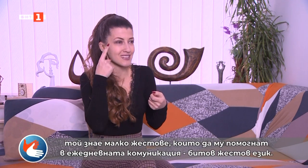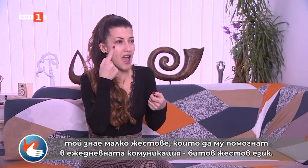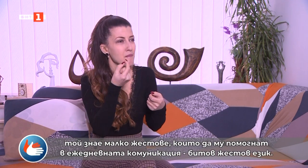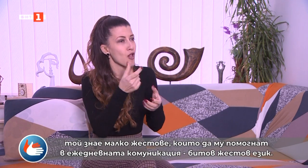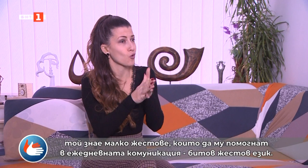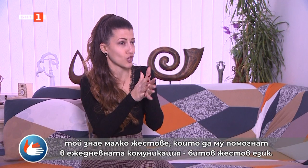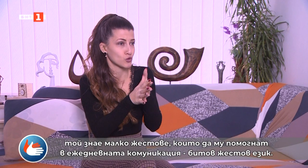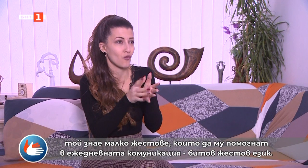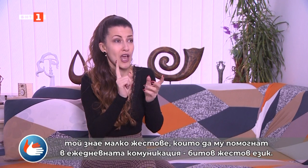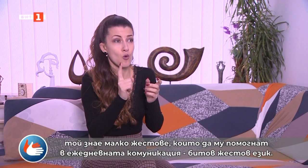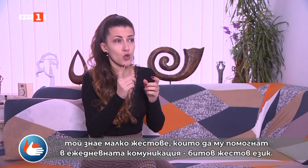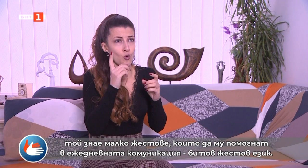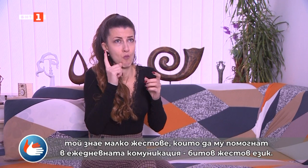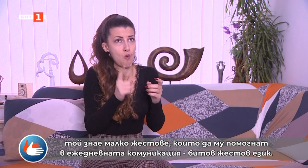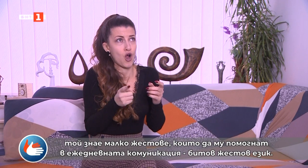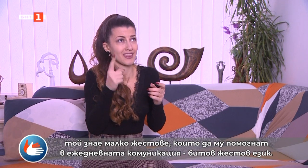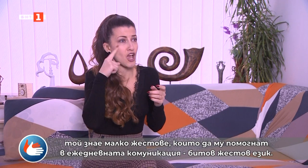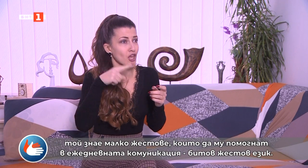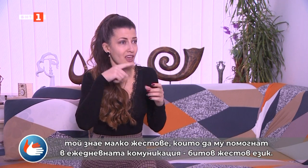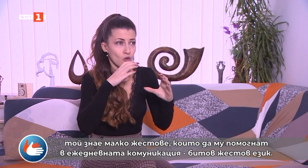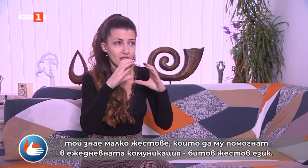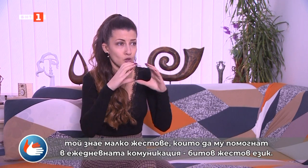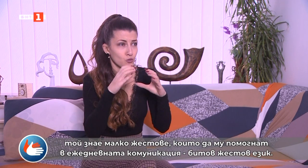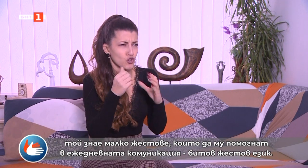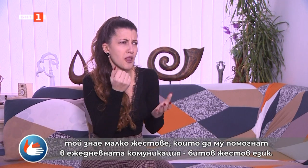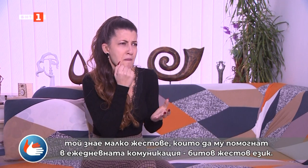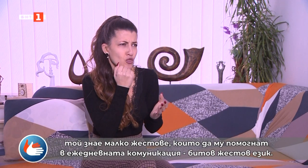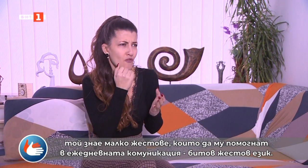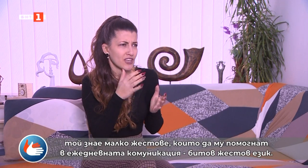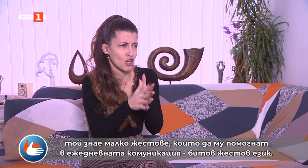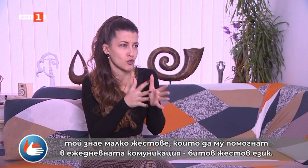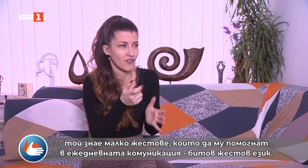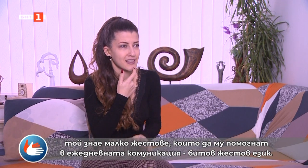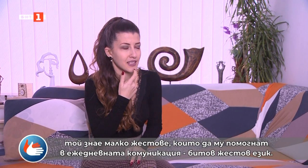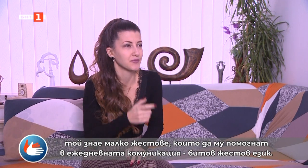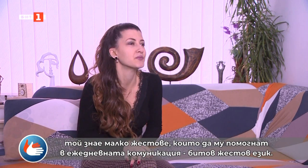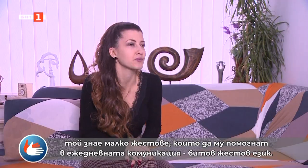той знае малко жестове, които да му помогнат в ежедневната комуникация, битов жестов език.